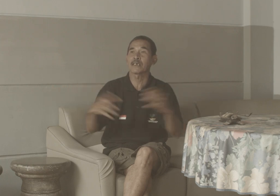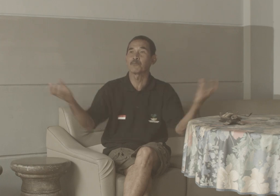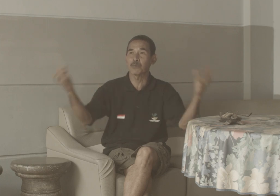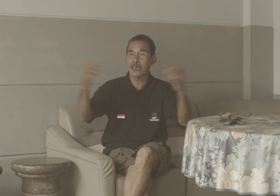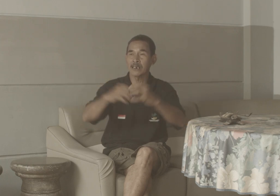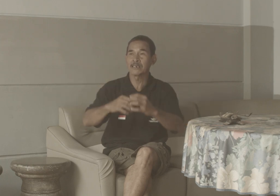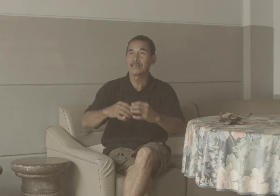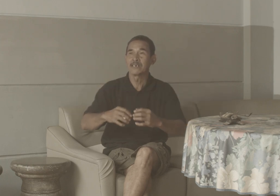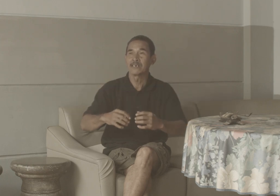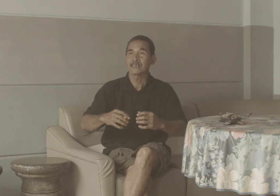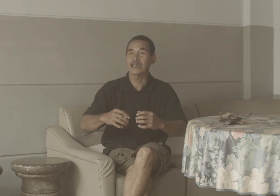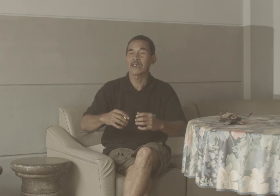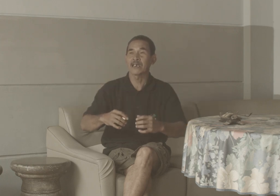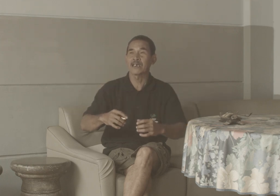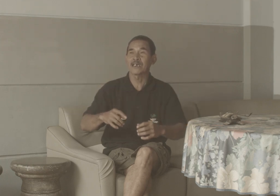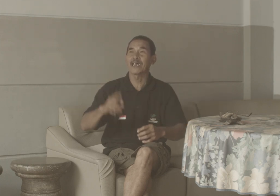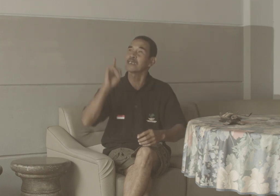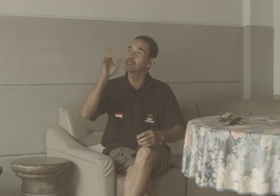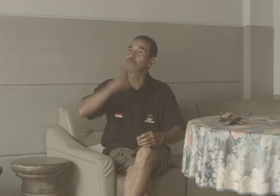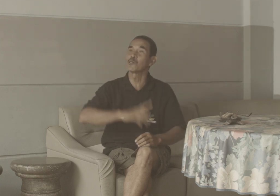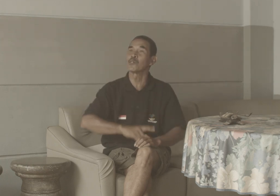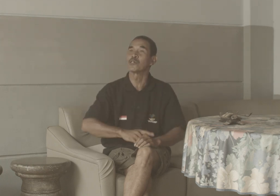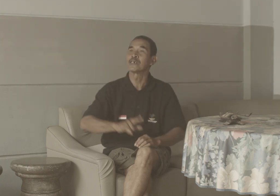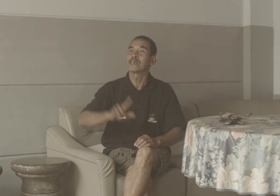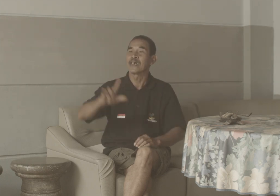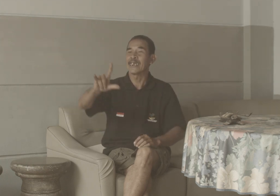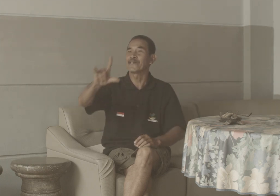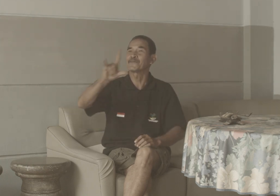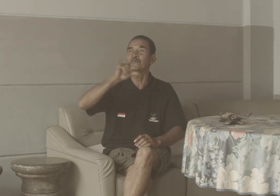Campuran Sekarang Kadang-kadang Ada simbol I love you